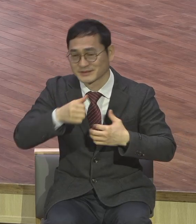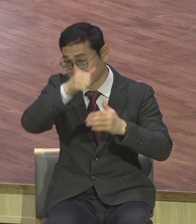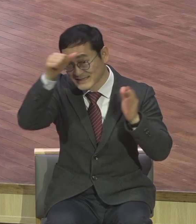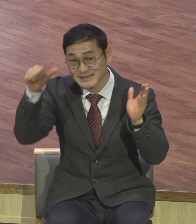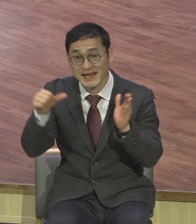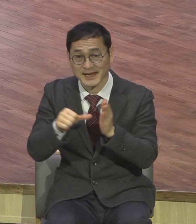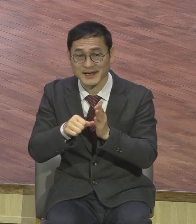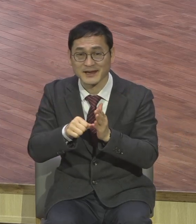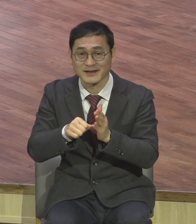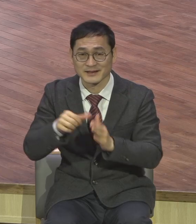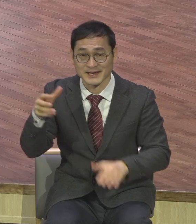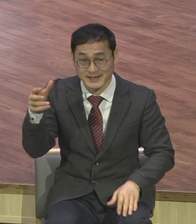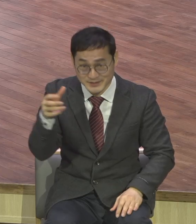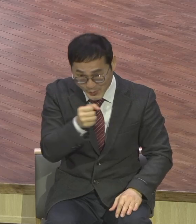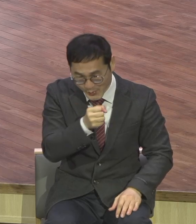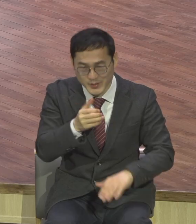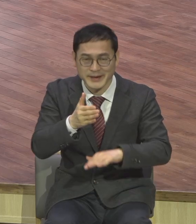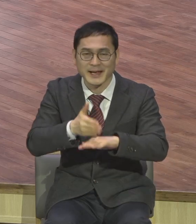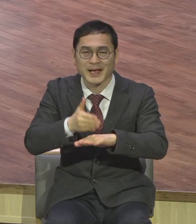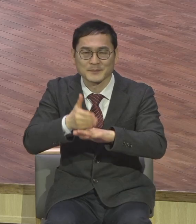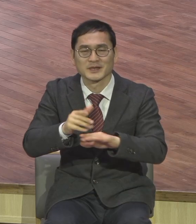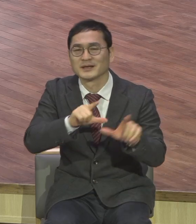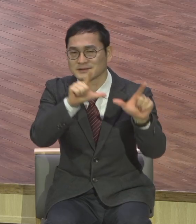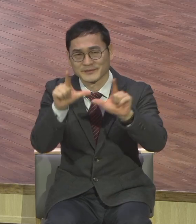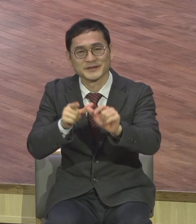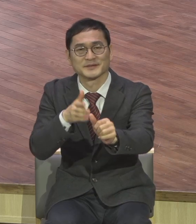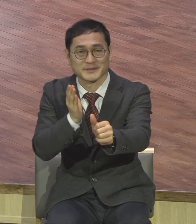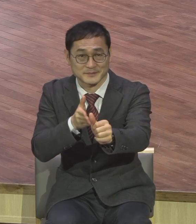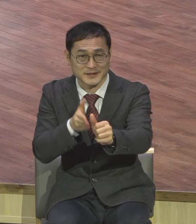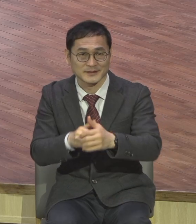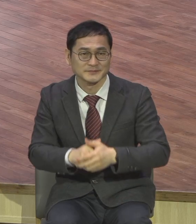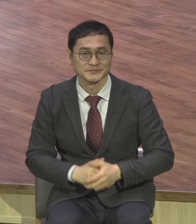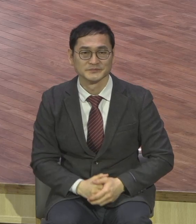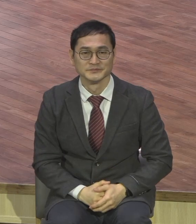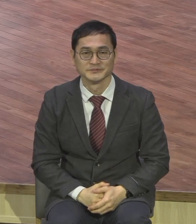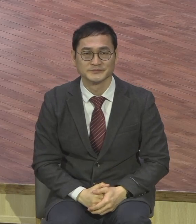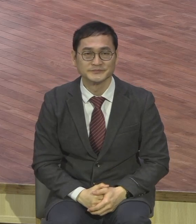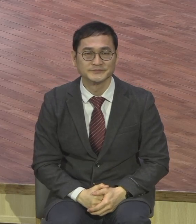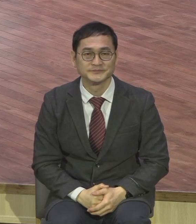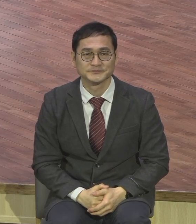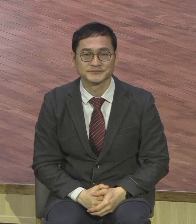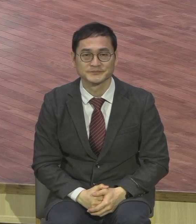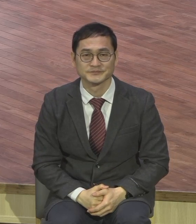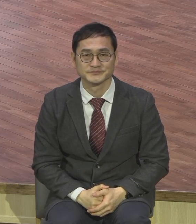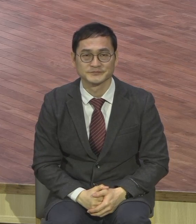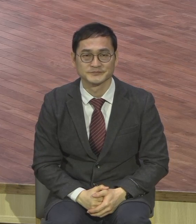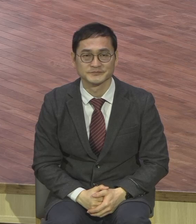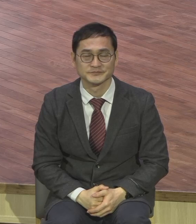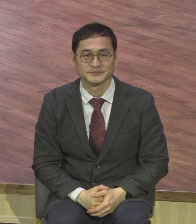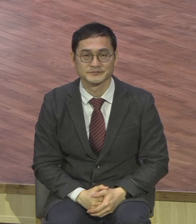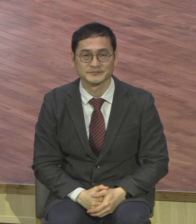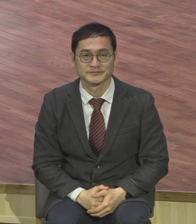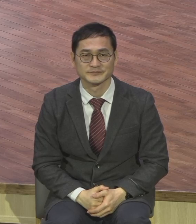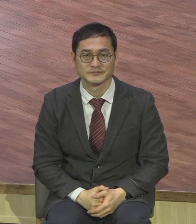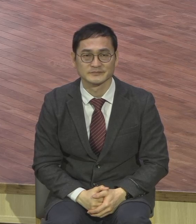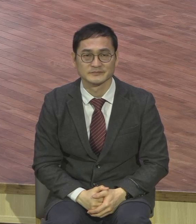감사하시기 바랍니다 우리가 인생을 살면서 어떤 관점을 가지고 사느냐가 중요합니다